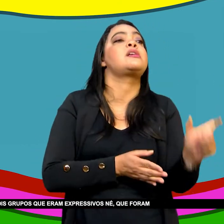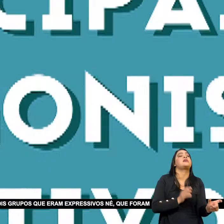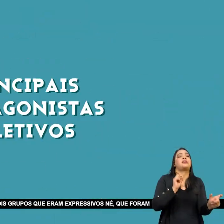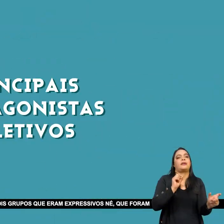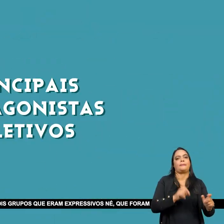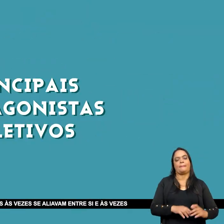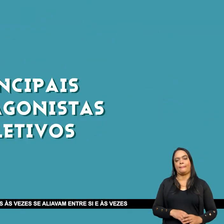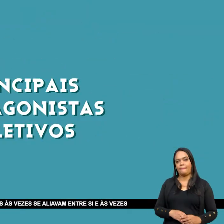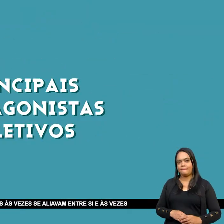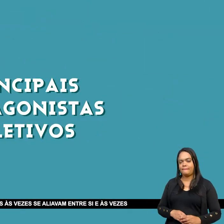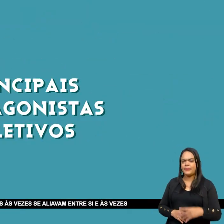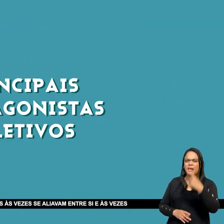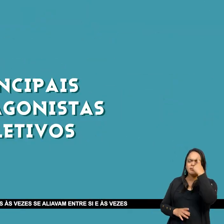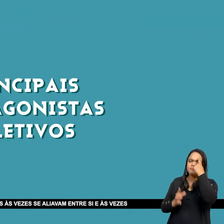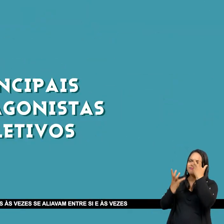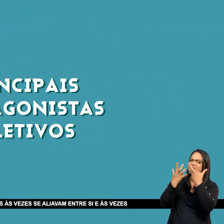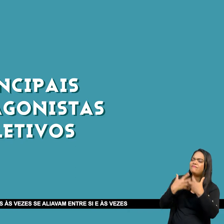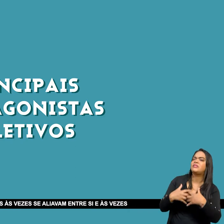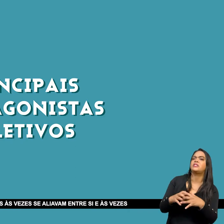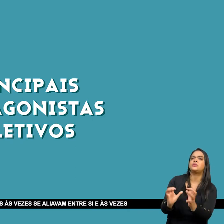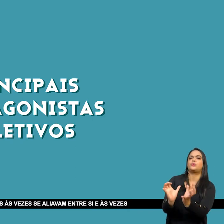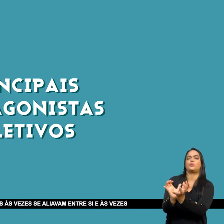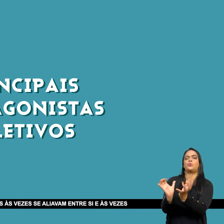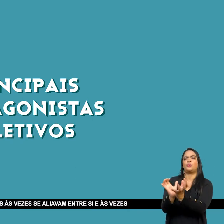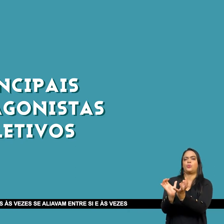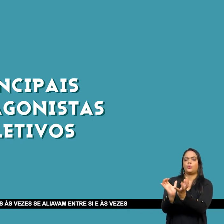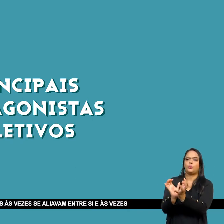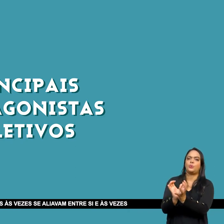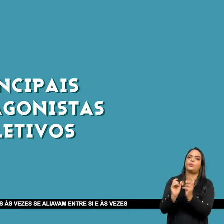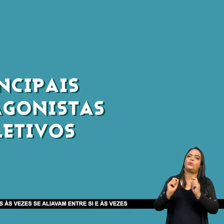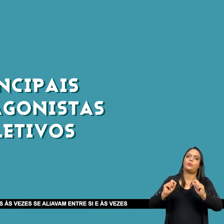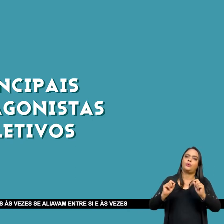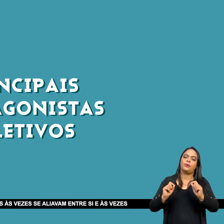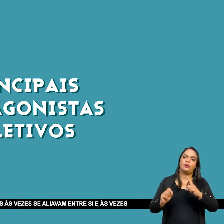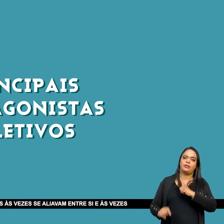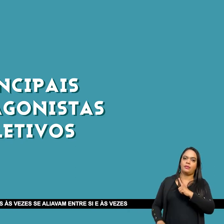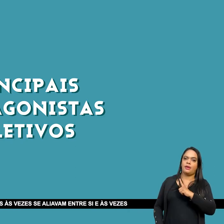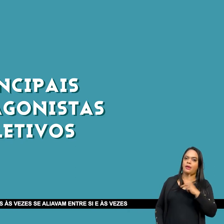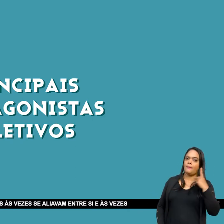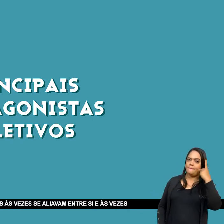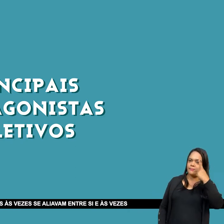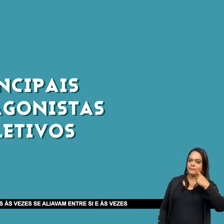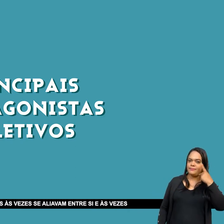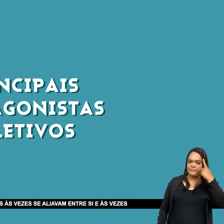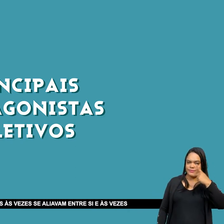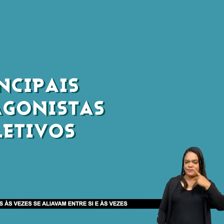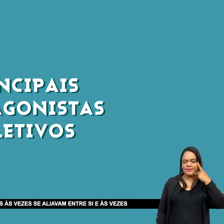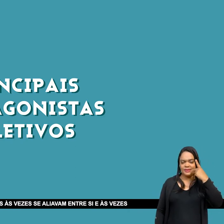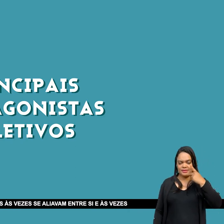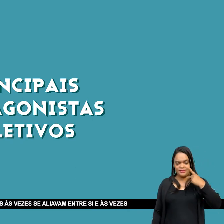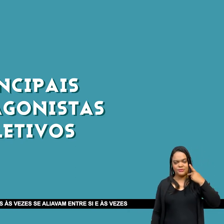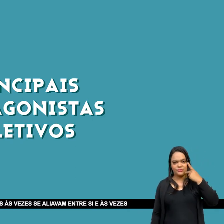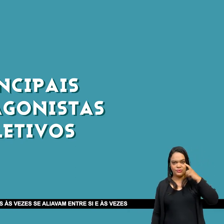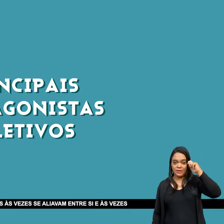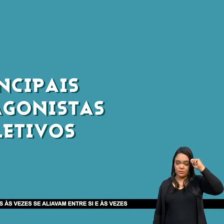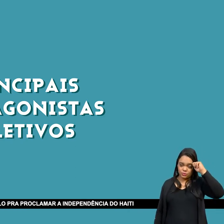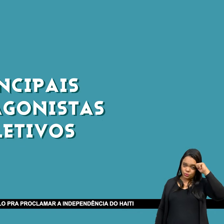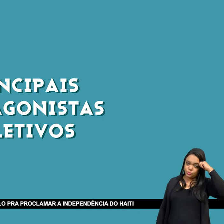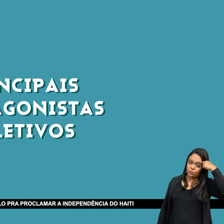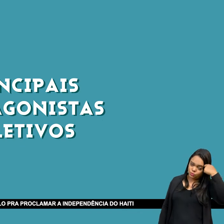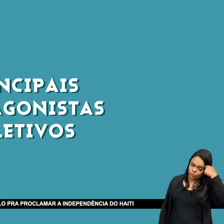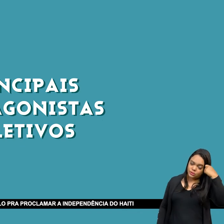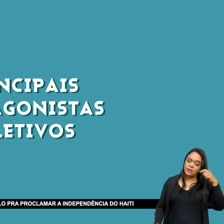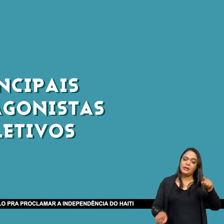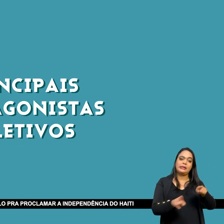Que foram os principais Protagonistas Da revolução do Haiti E às vezes Se aliavam Entre si E às vezes